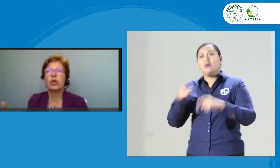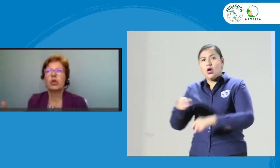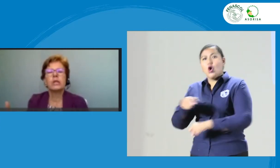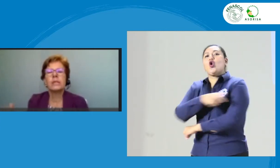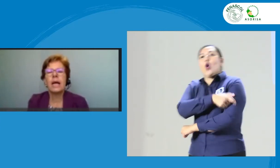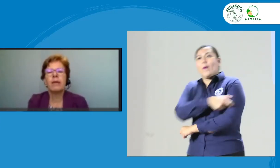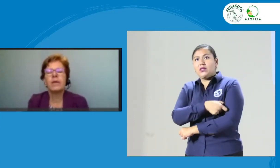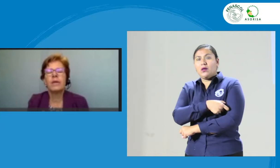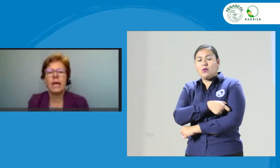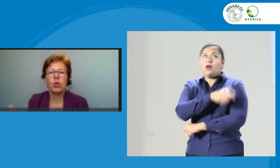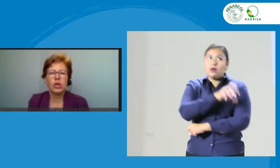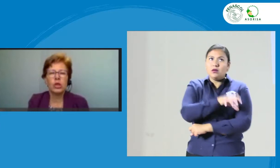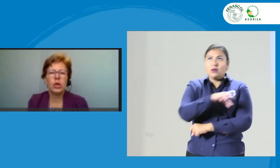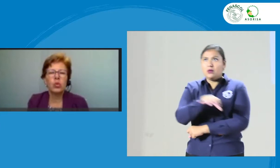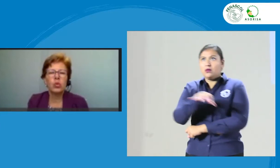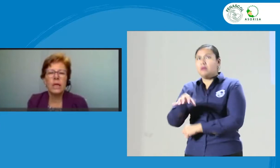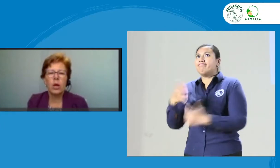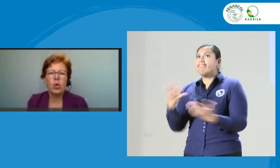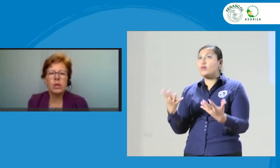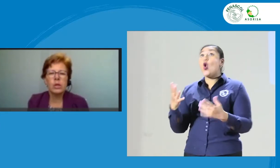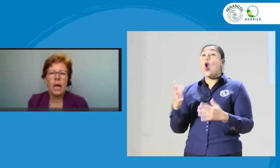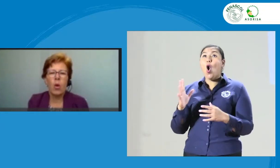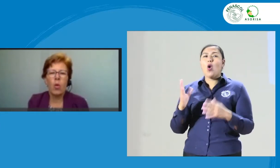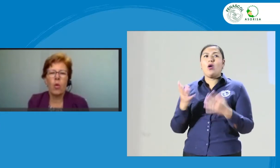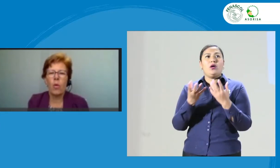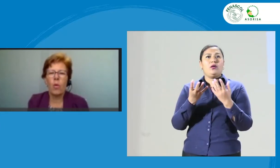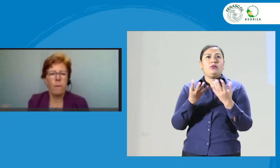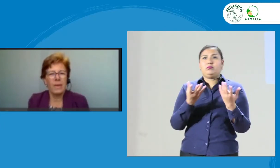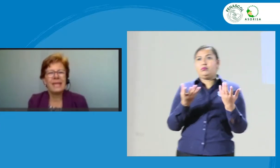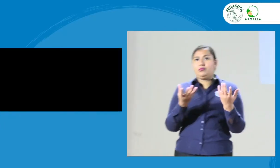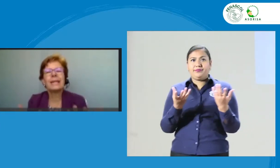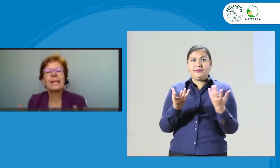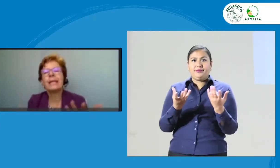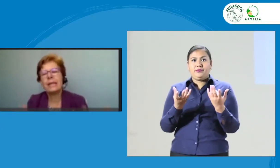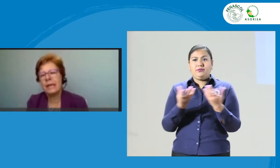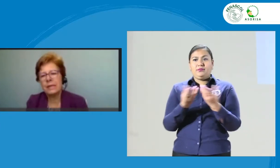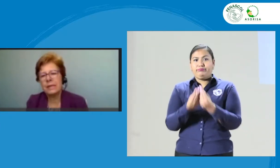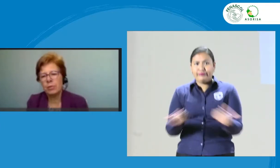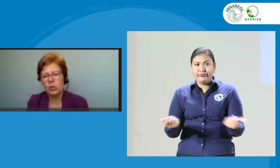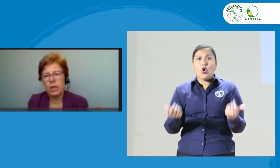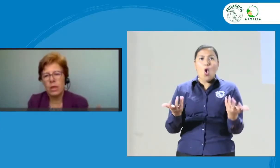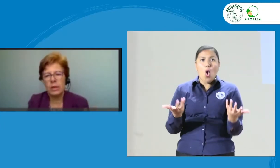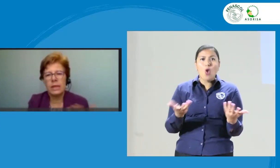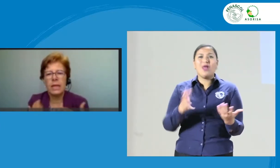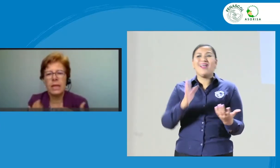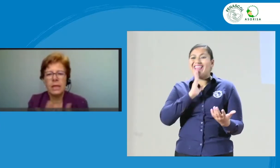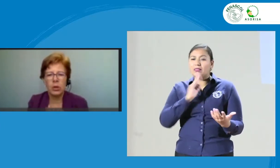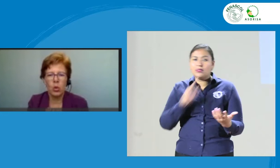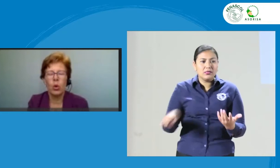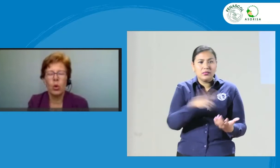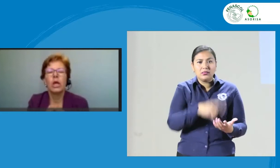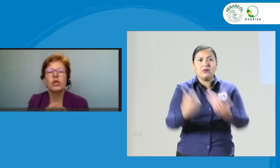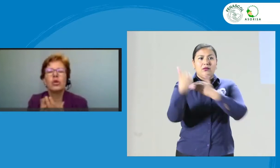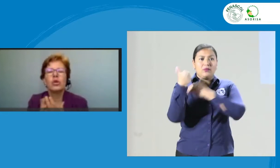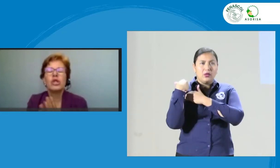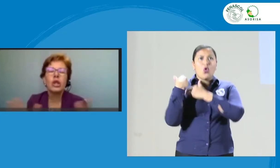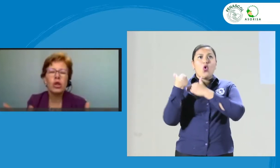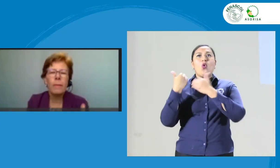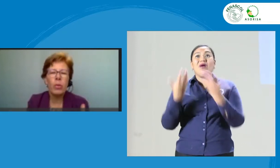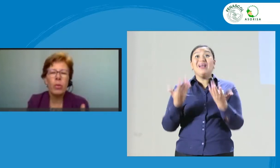Entonces, al final, o se diluye la cosa o quién tiene la responsabilidad y quién no. Digo, siendo tan